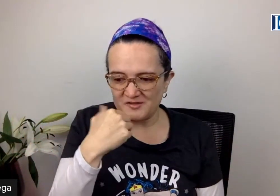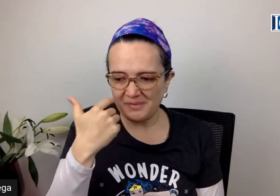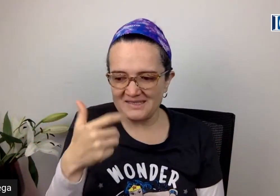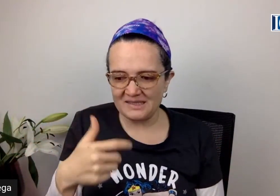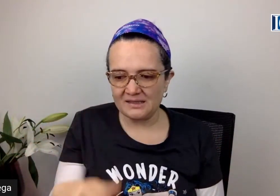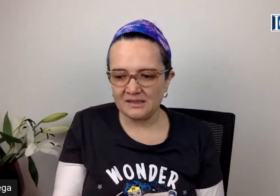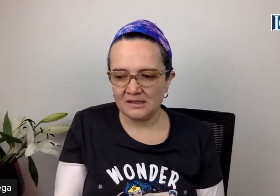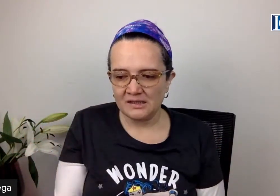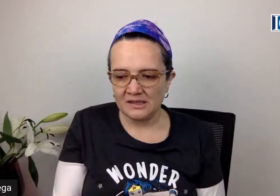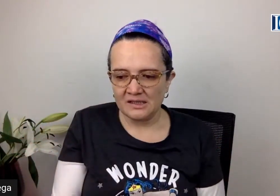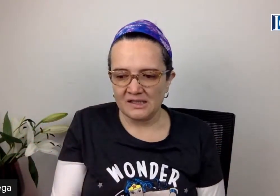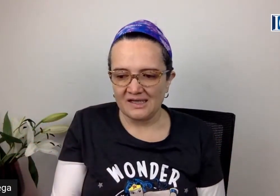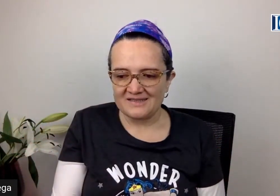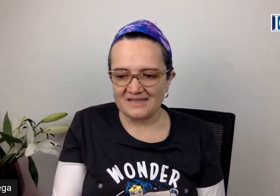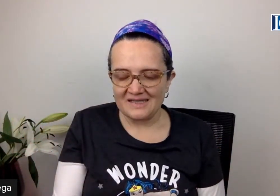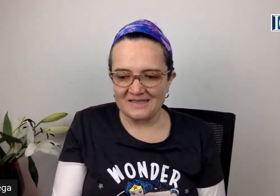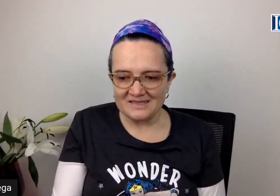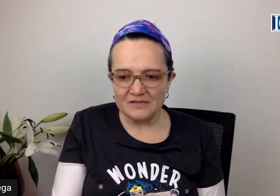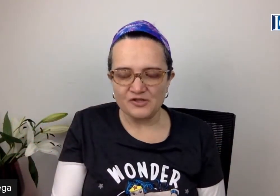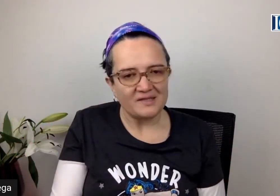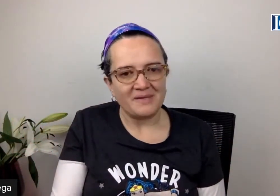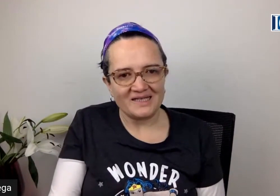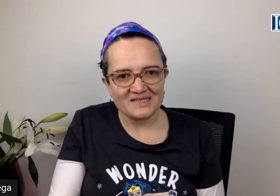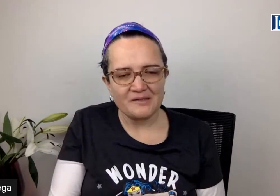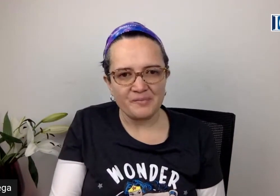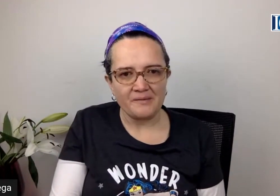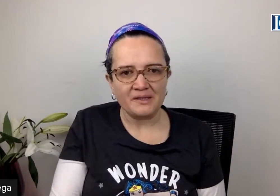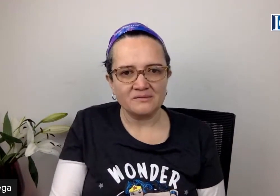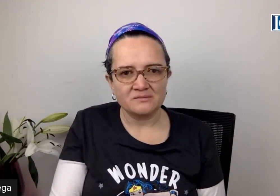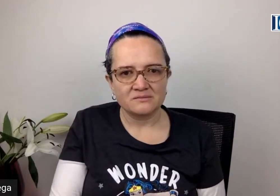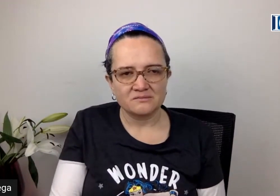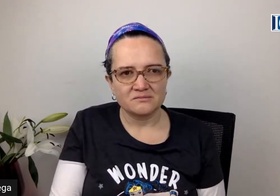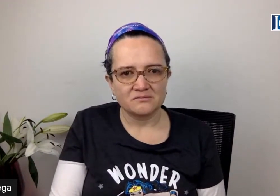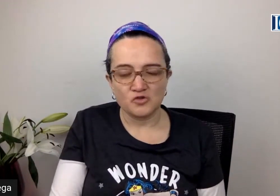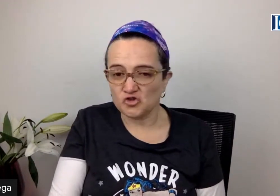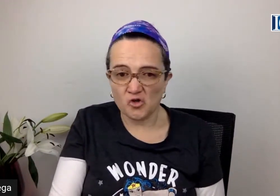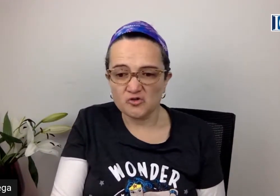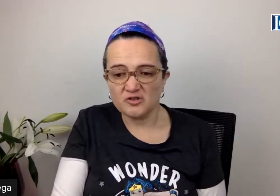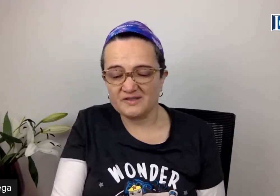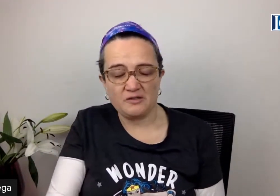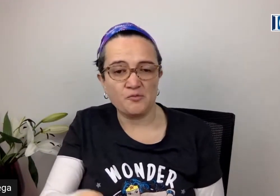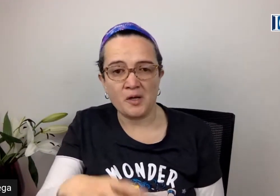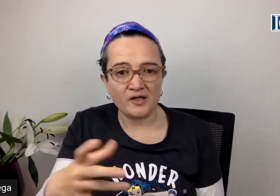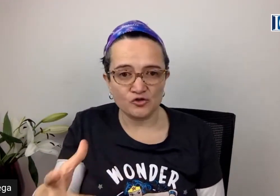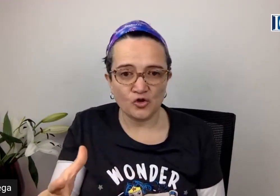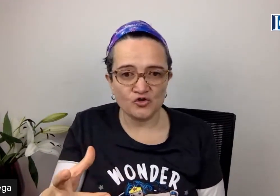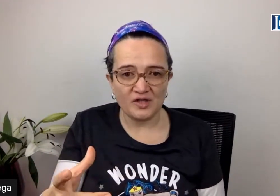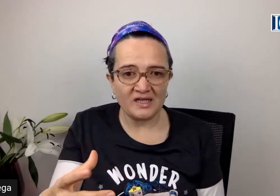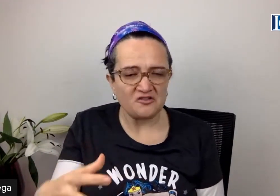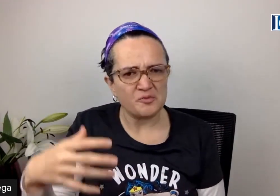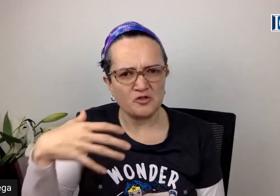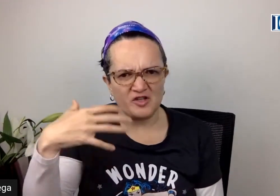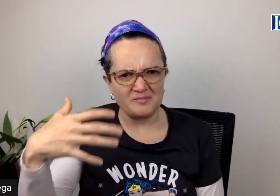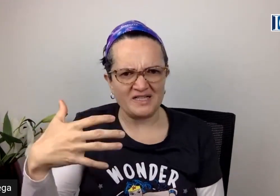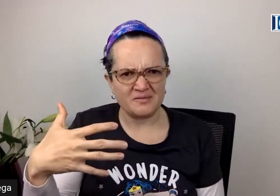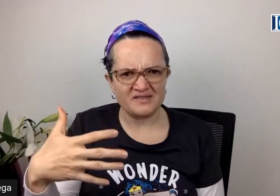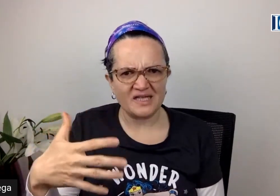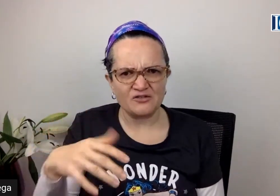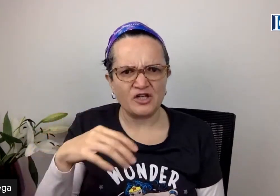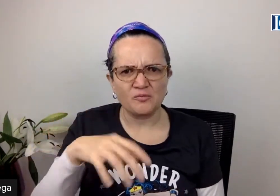especie es que si los animales se deprimen, no todos, se ha comprobado que no todos tienen eso, pero los animales más cercanos al